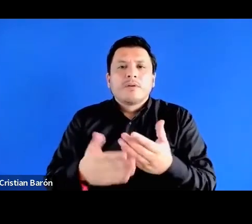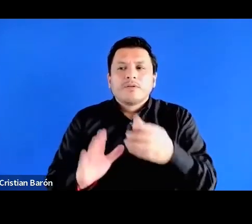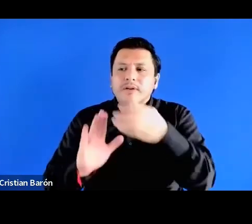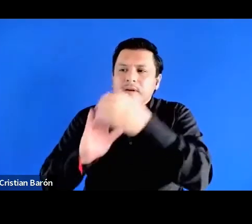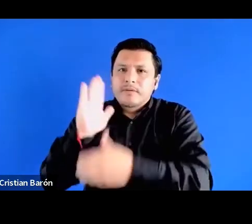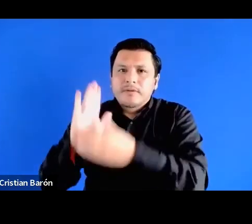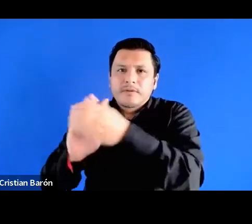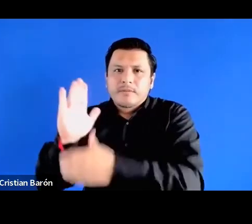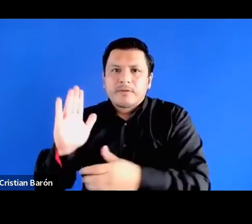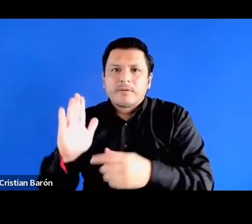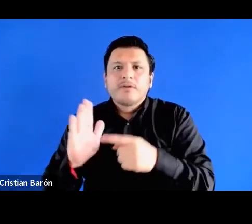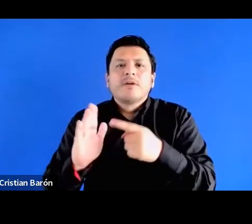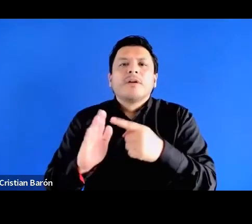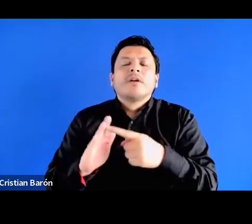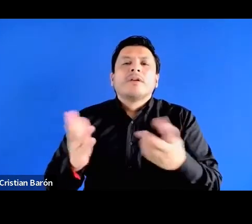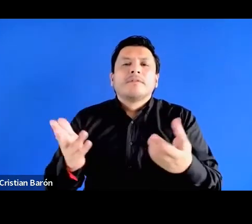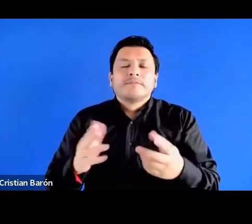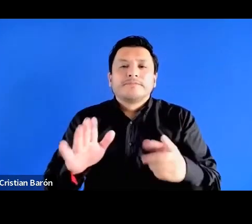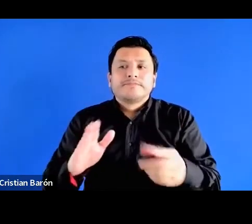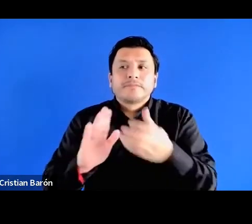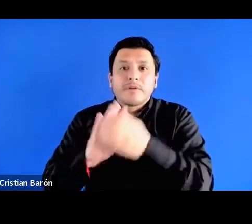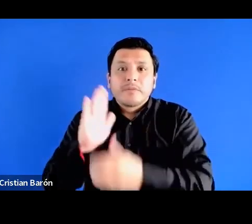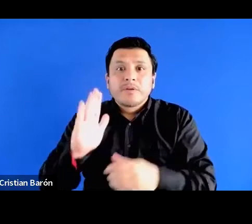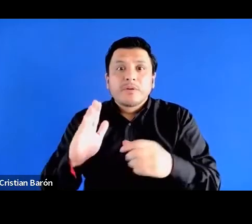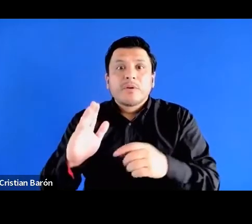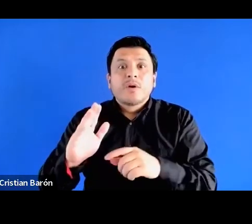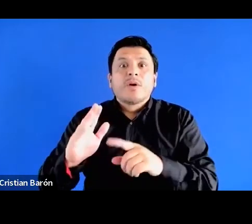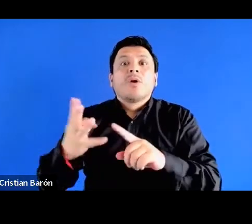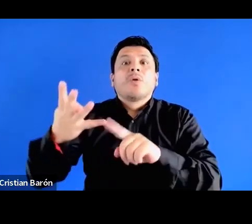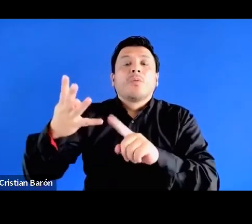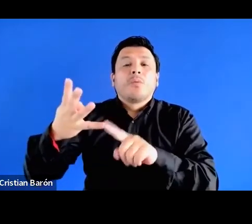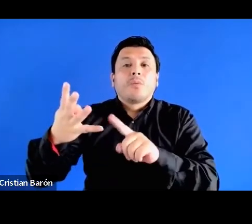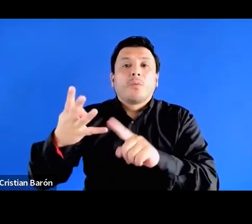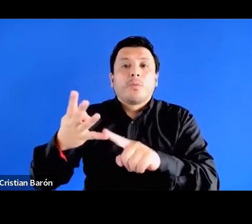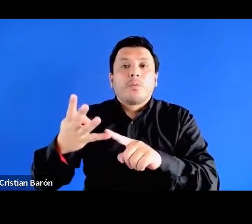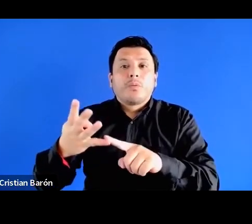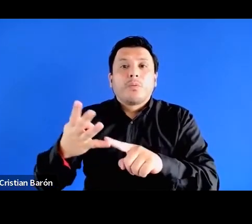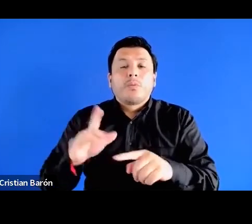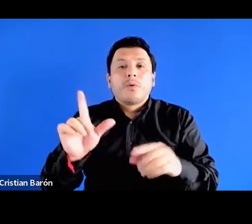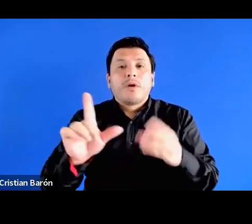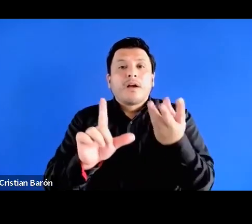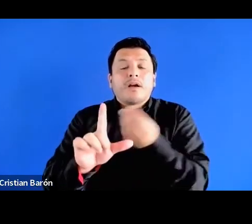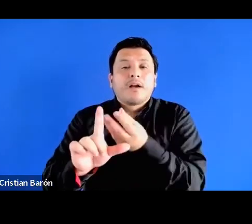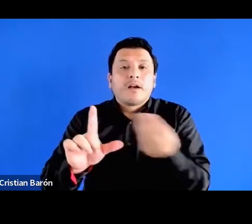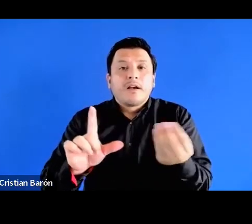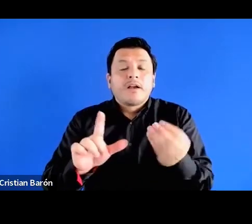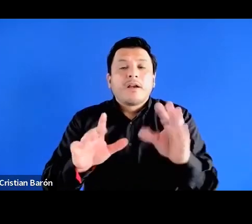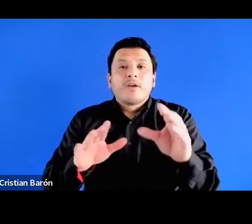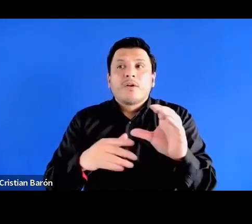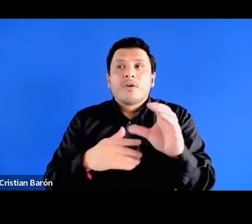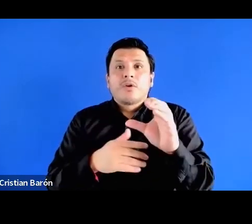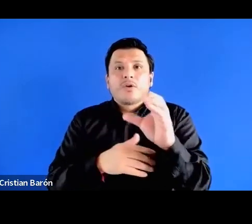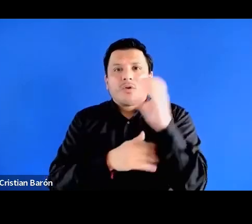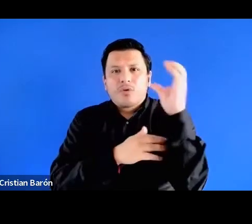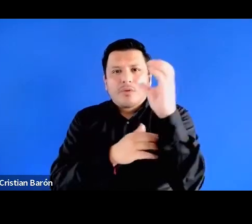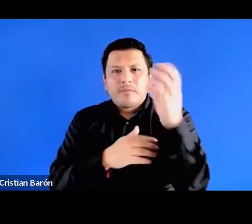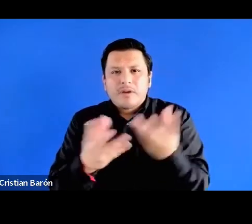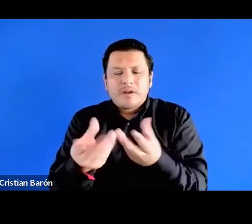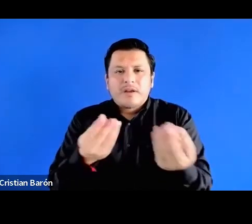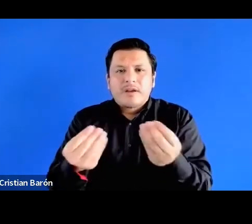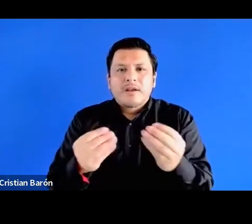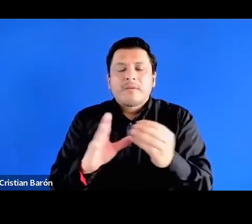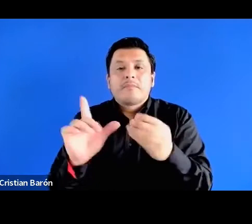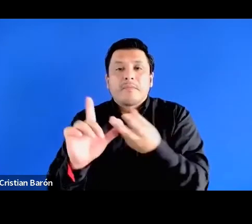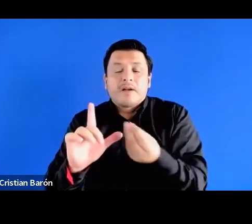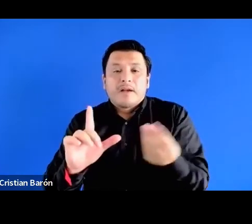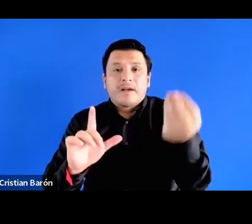que el capítulo cuatro que son los sectores medios de la población afrocolombiana y el capítulo tres ascenso social blanquidad